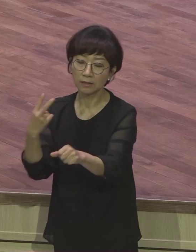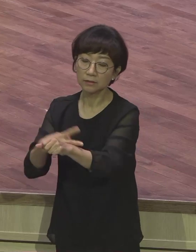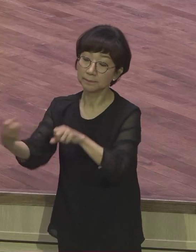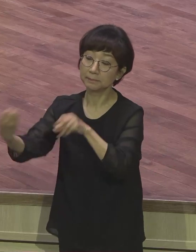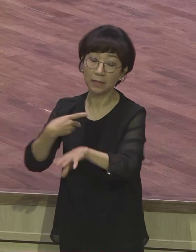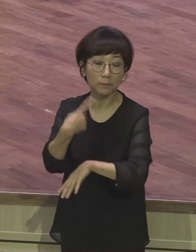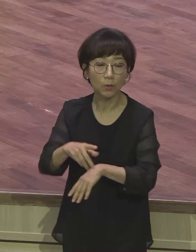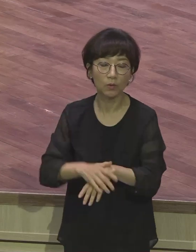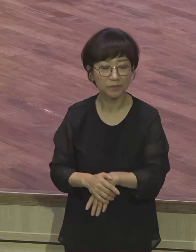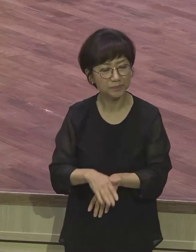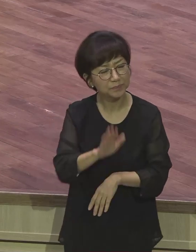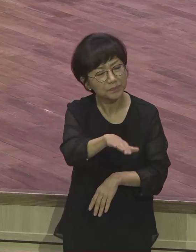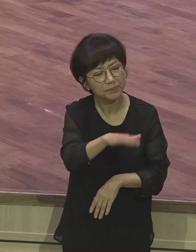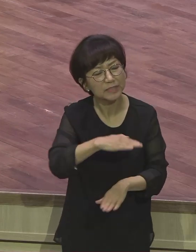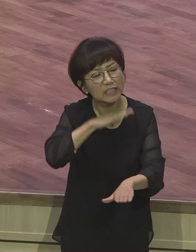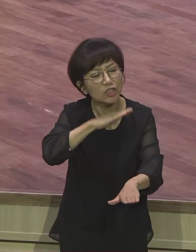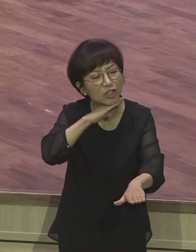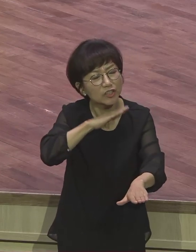하나 더 낳고 해주라 그랬어요.